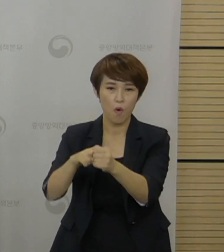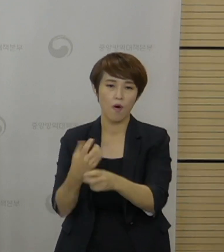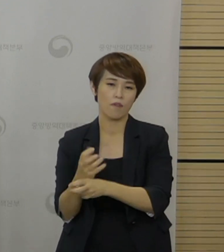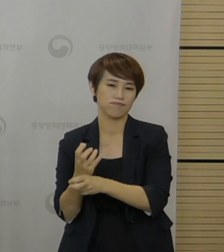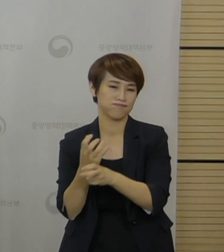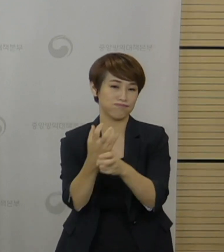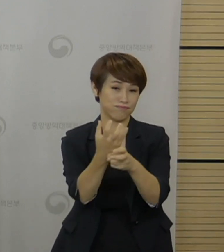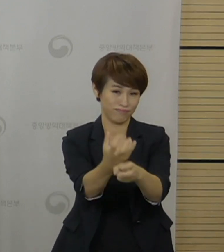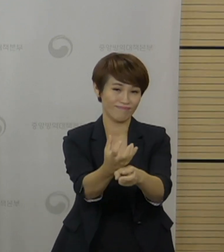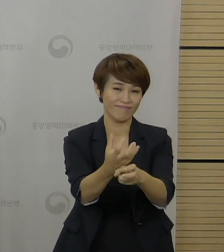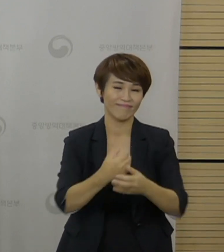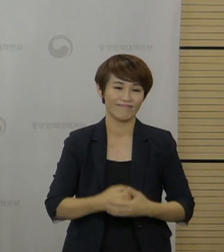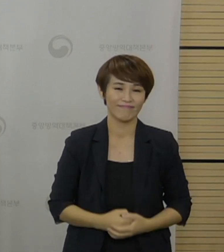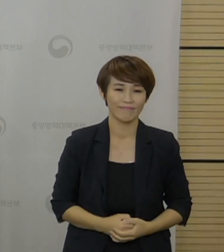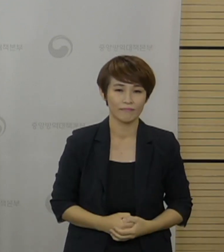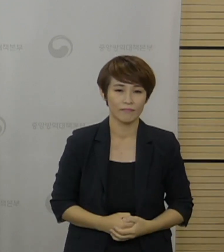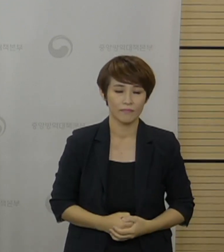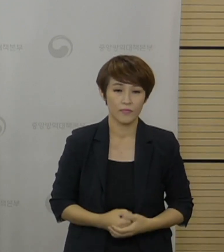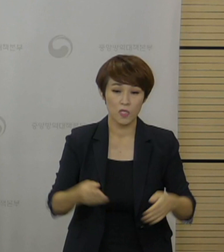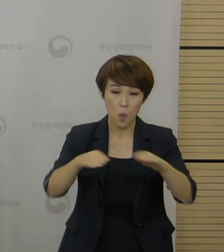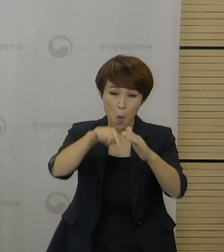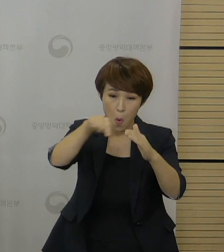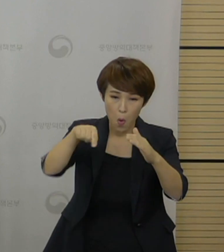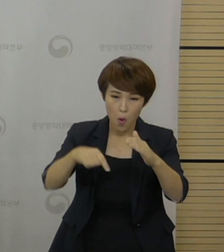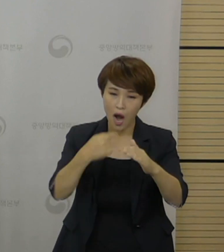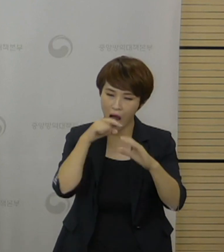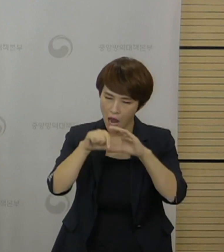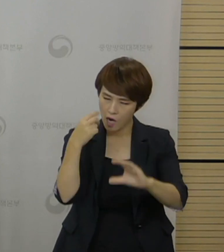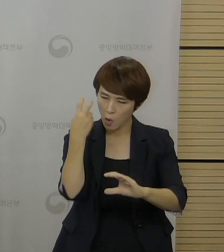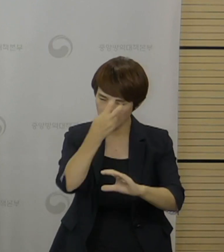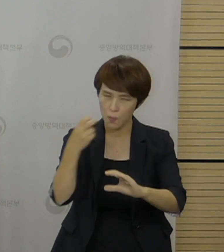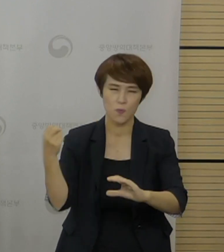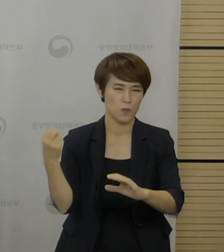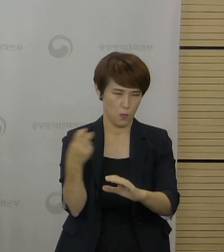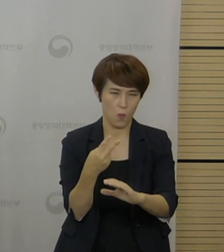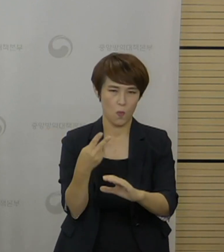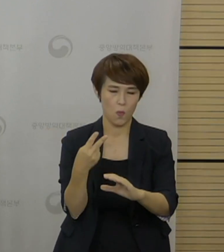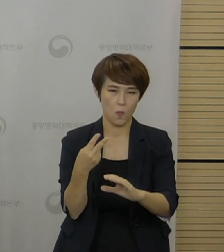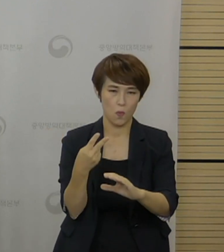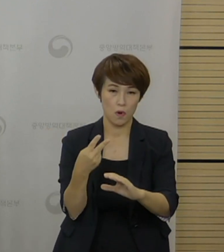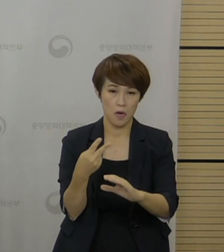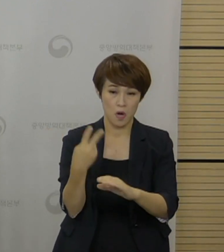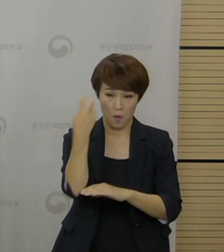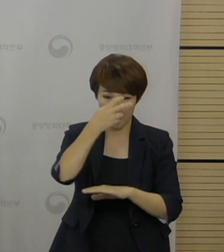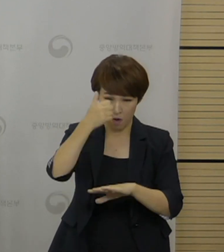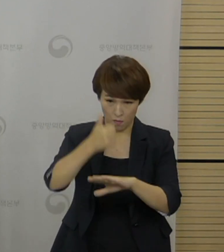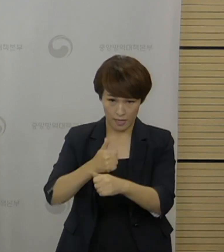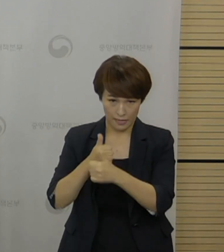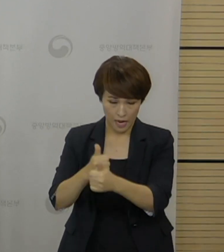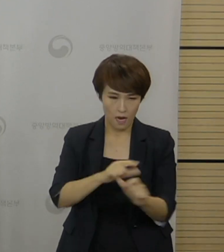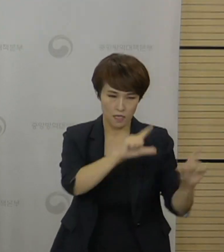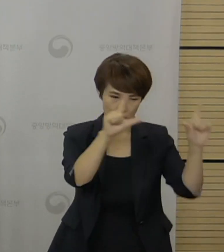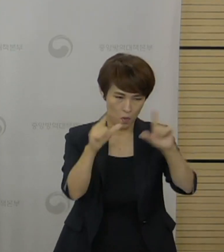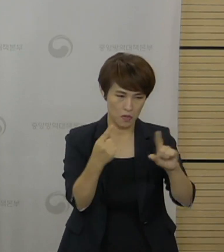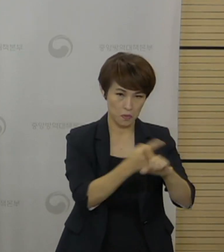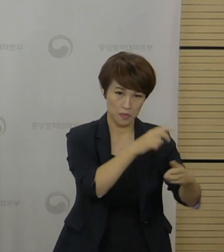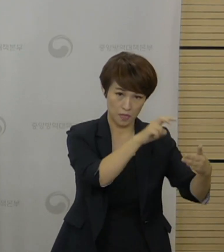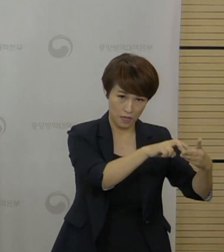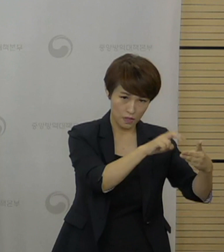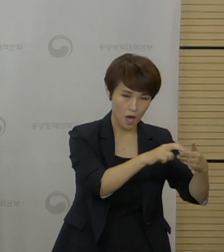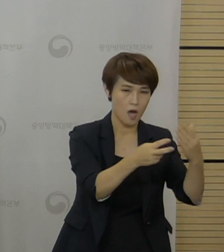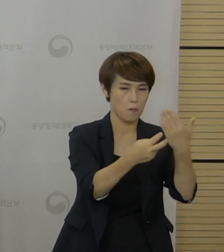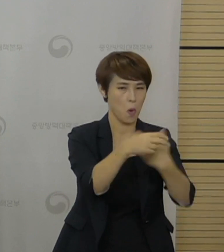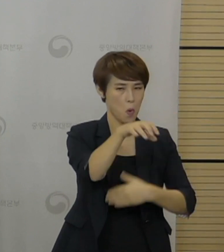이용할 예정이고 격리시설 등에서 진단검사를 다시 실시한 후 검사 결과에 따라 생활치료센터, 병원